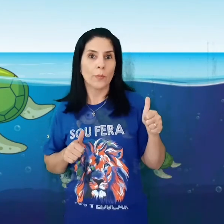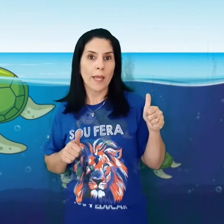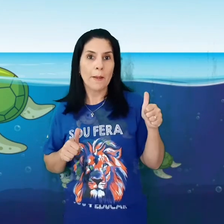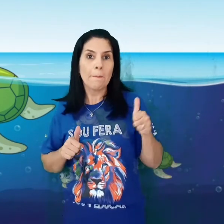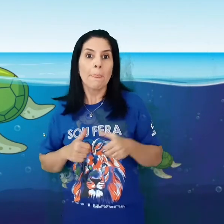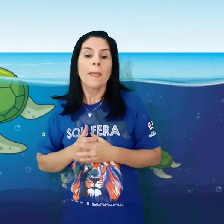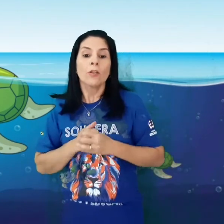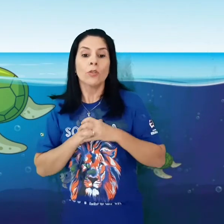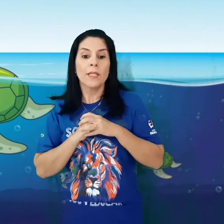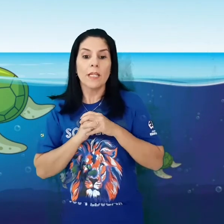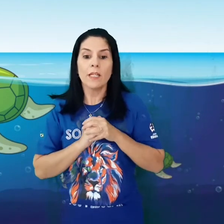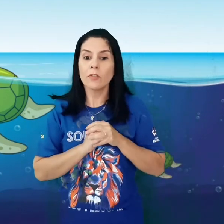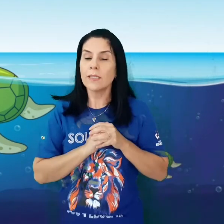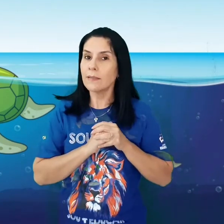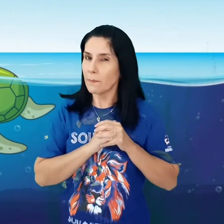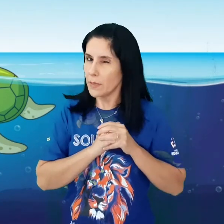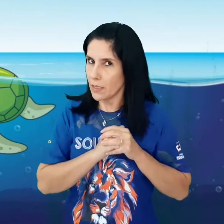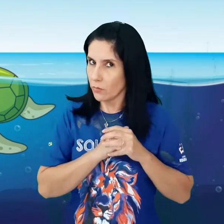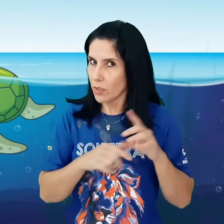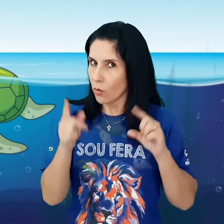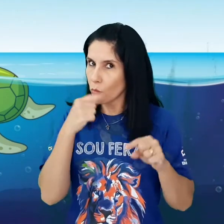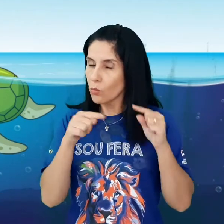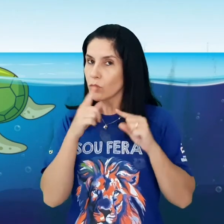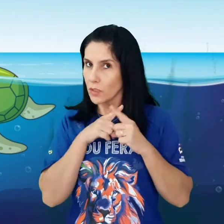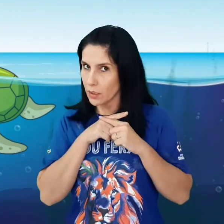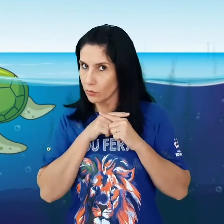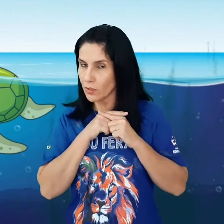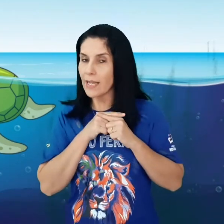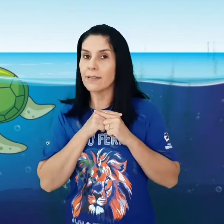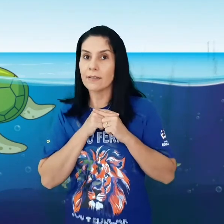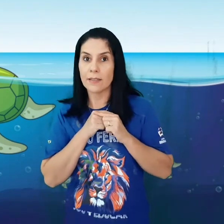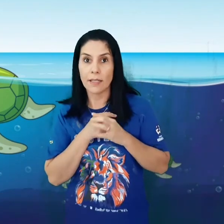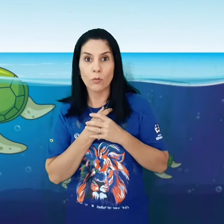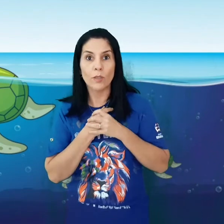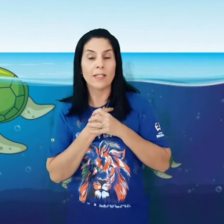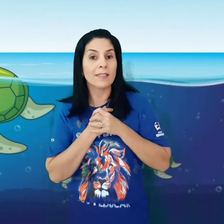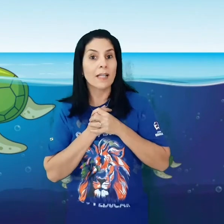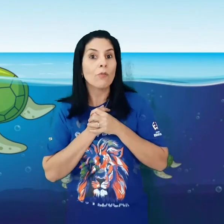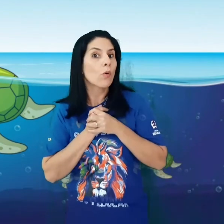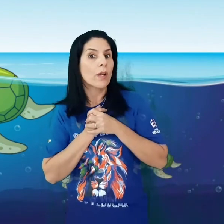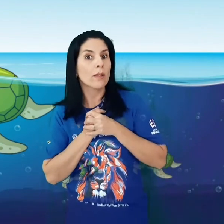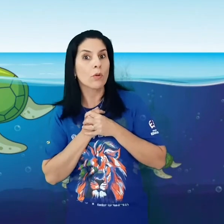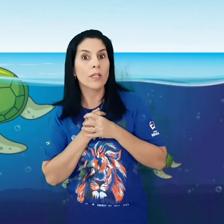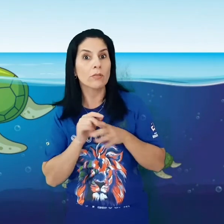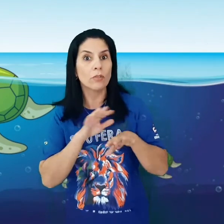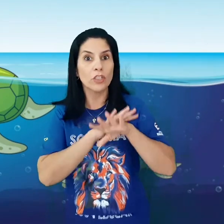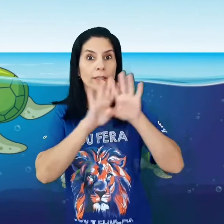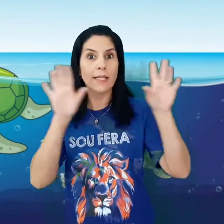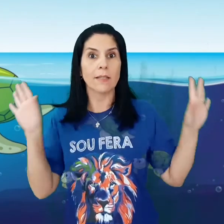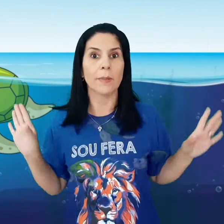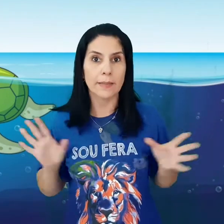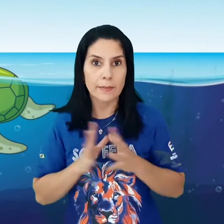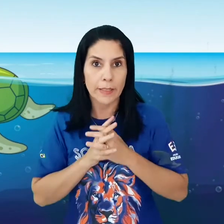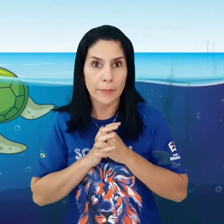bem? Turminha, e vocês sabiam que há alguns anos essas tartarugas, elas estavam correndo risco de desaparecer?